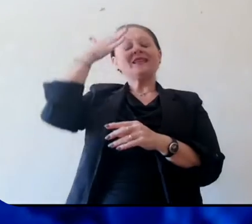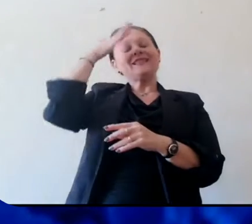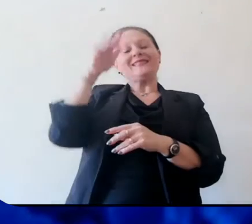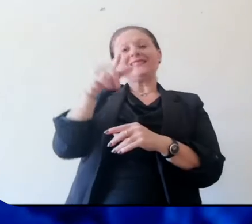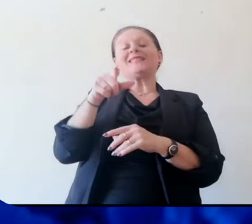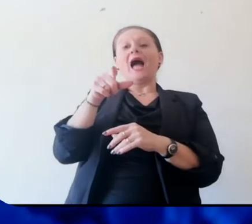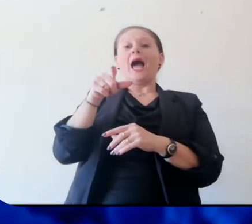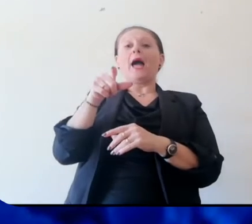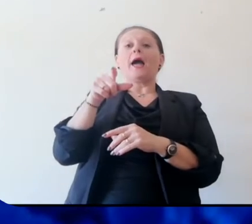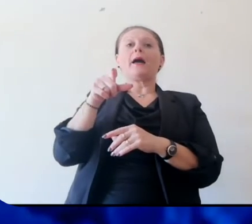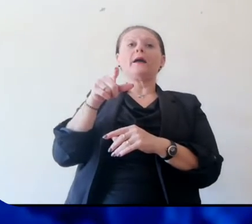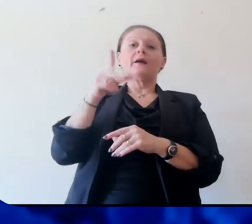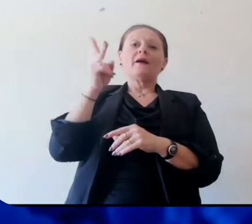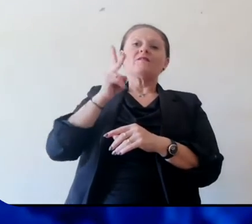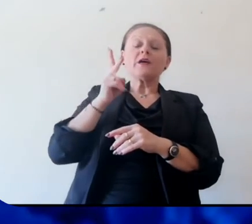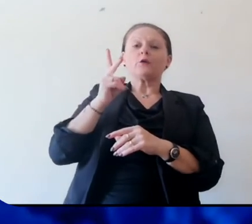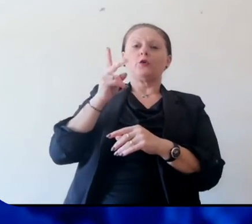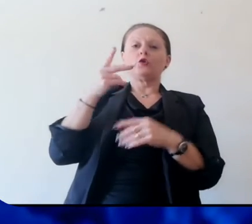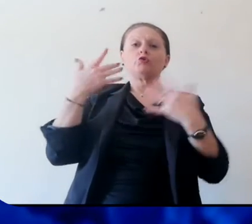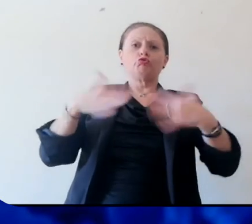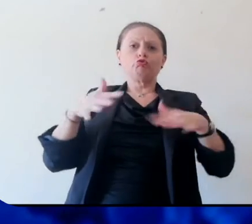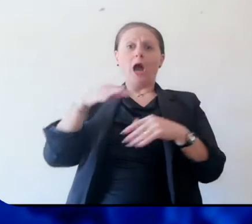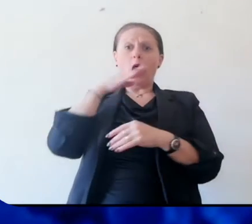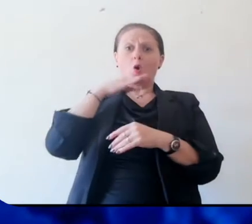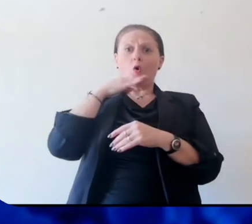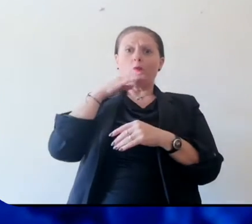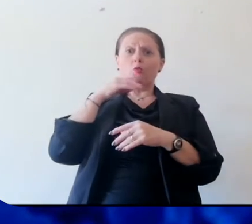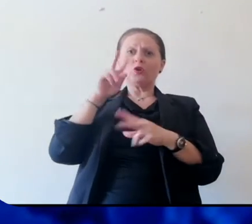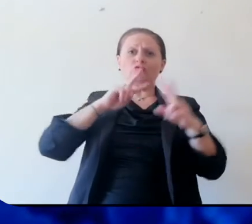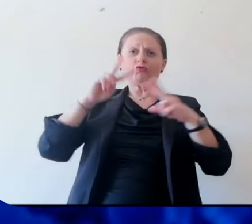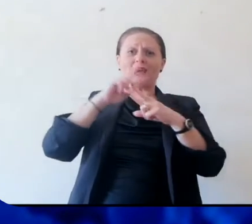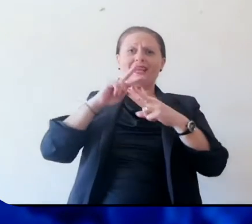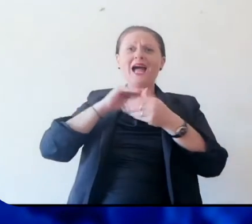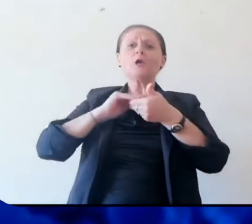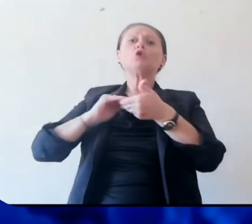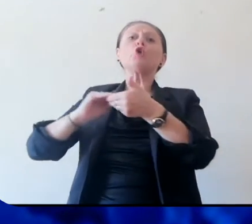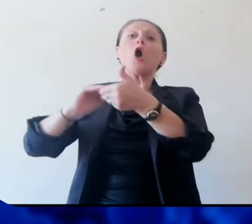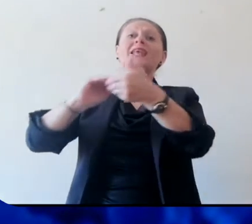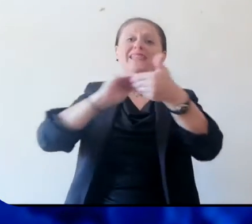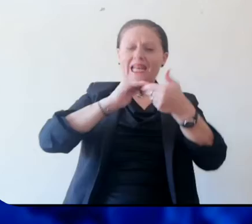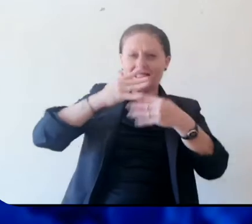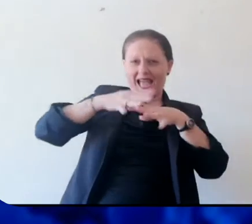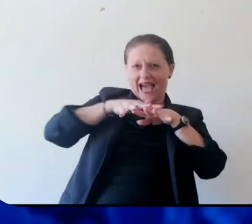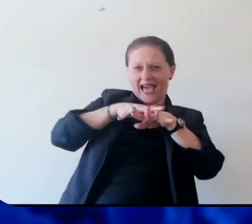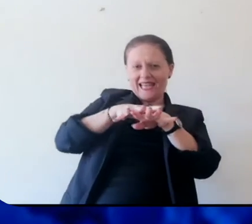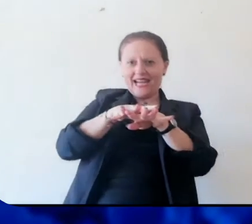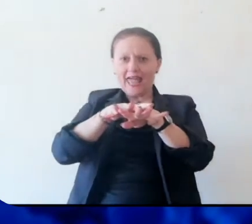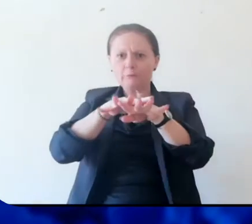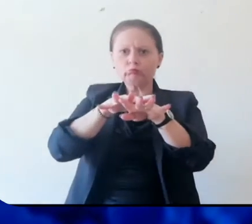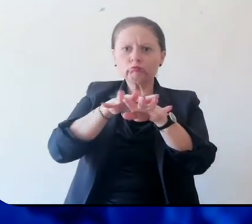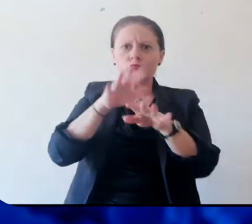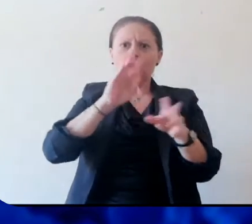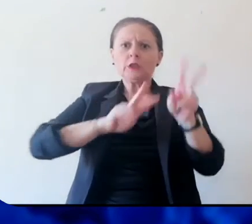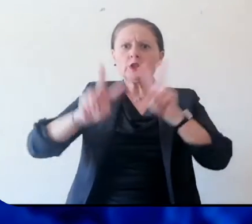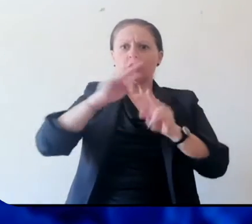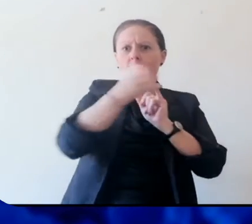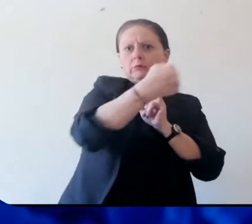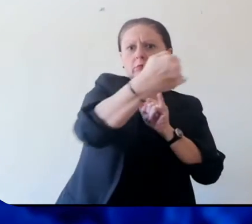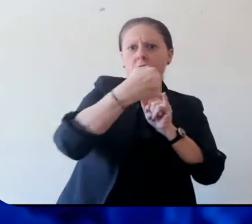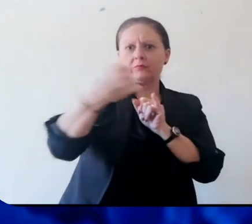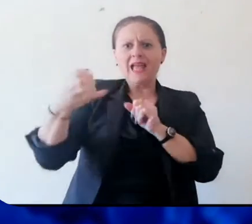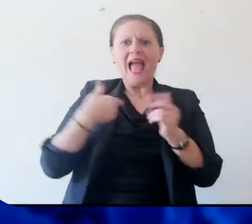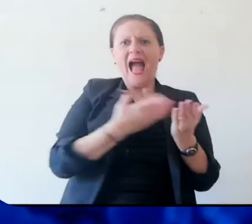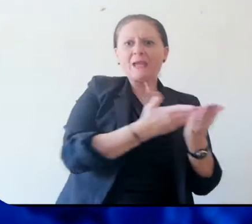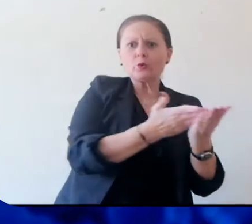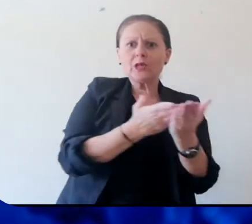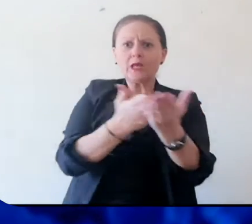noto abbiamo adottato un sistema, una rete diciamo di solidarietà diffusa attraverso la quale proviamo a stare accanto a